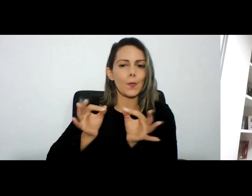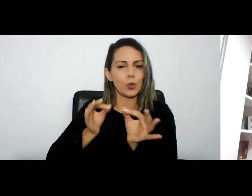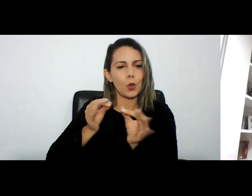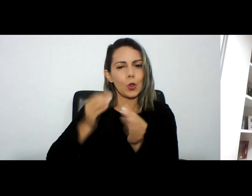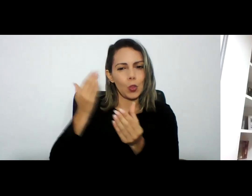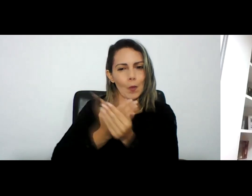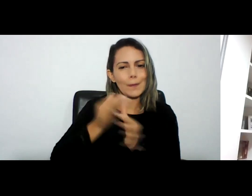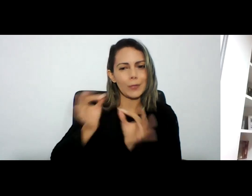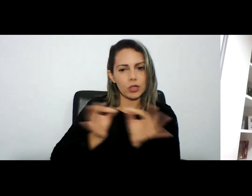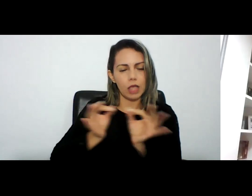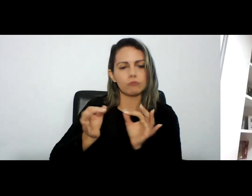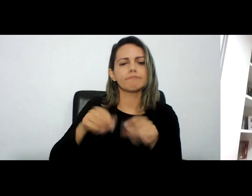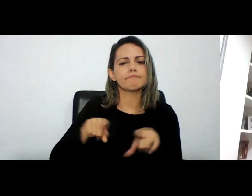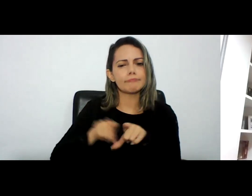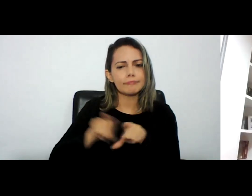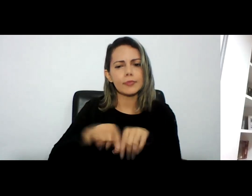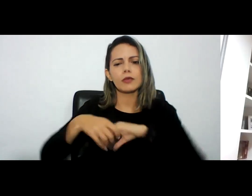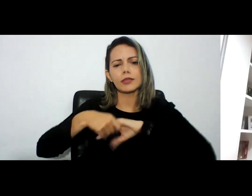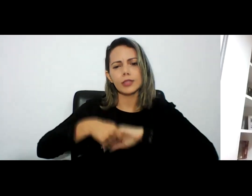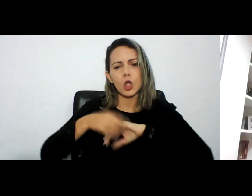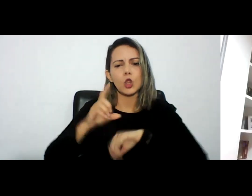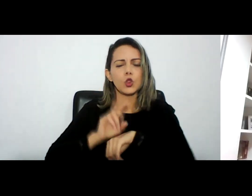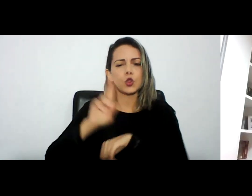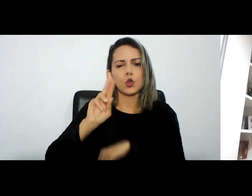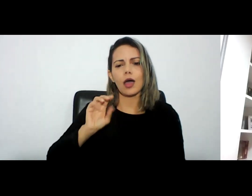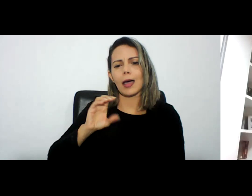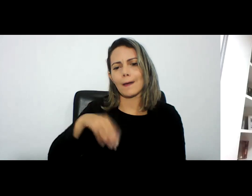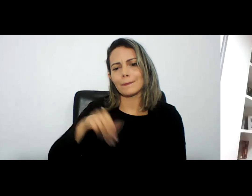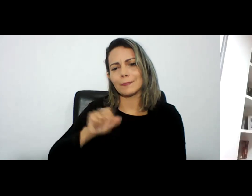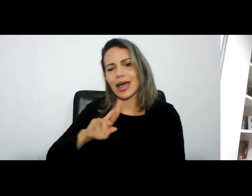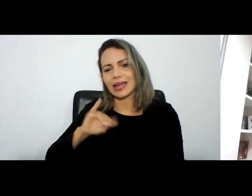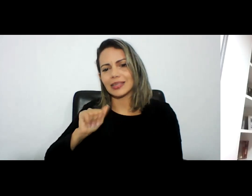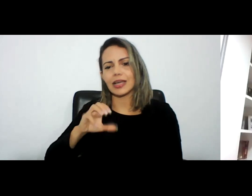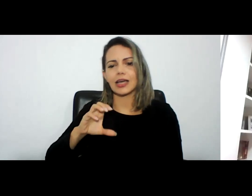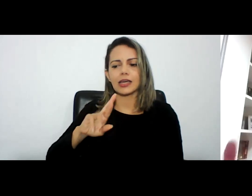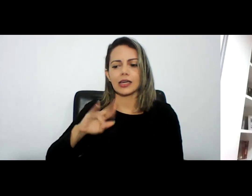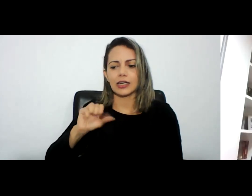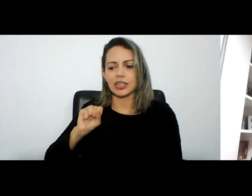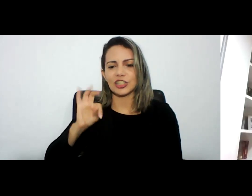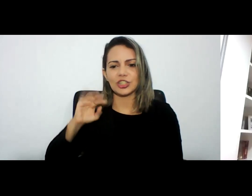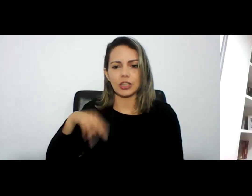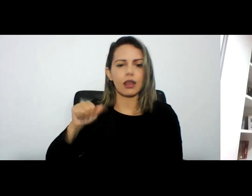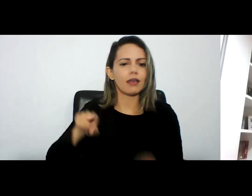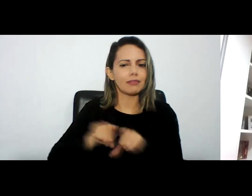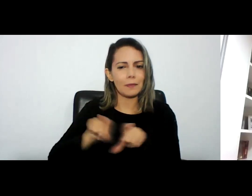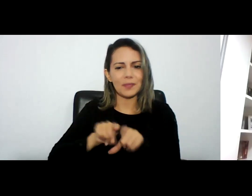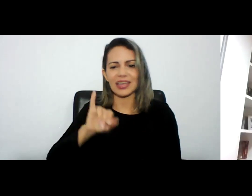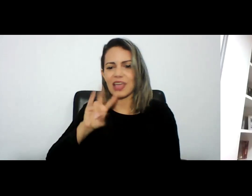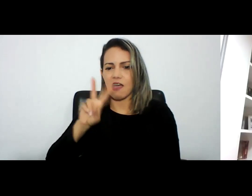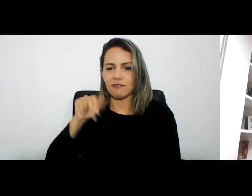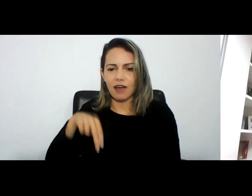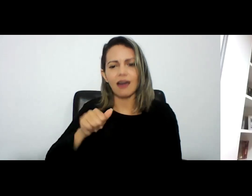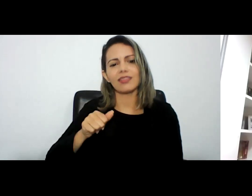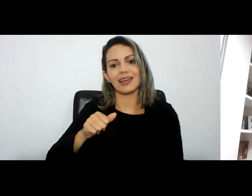embargador Mark Schultz doutor Humberto doutora Maria Pichina doutor Marcos Mota doutora Ivana que acabou de me interceder é